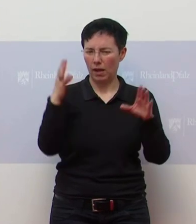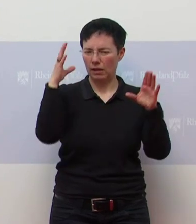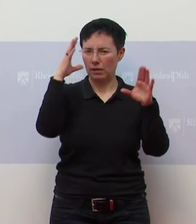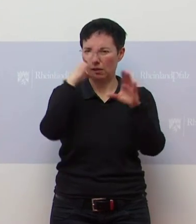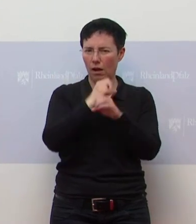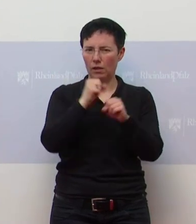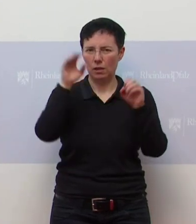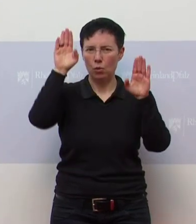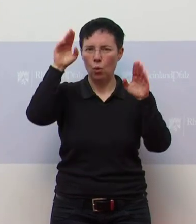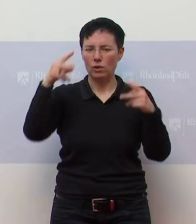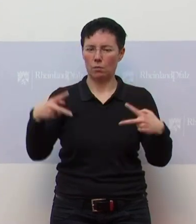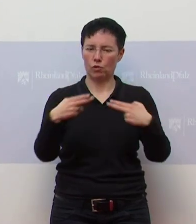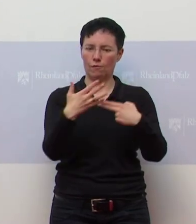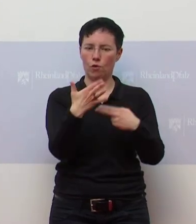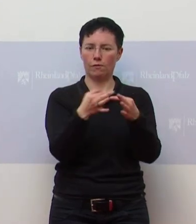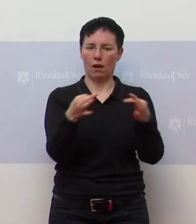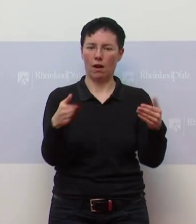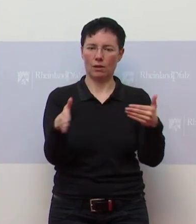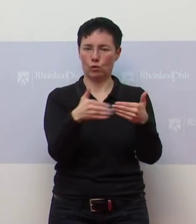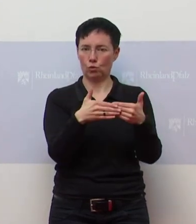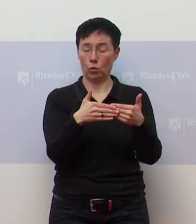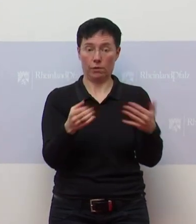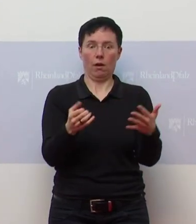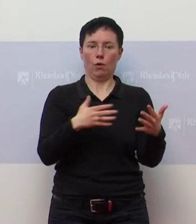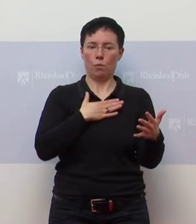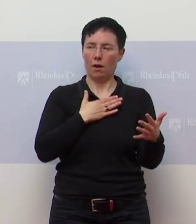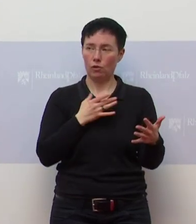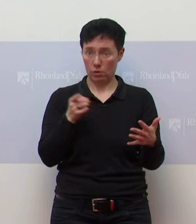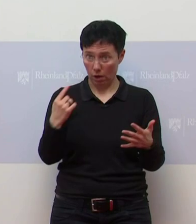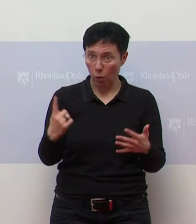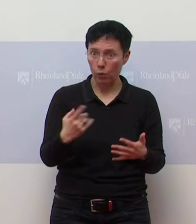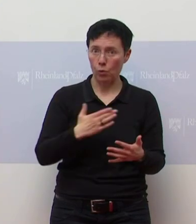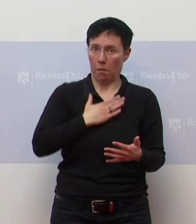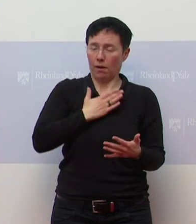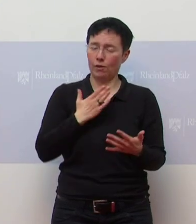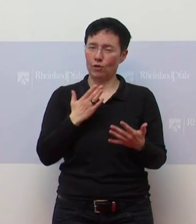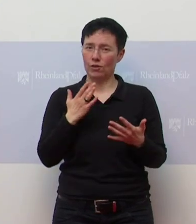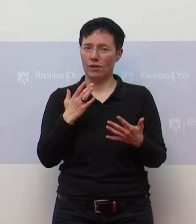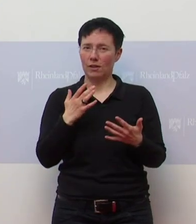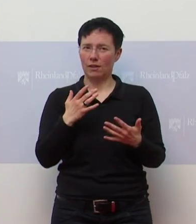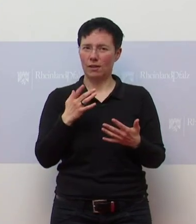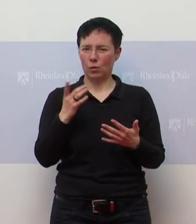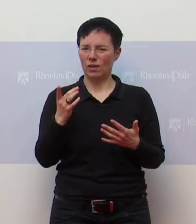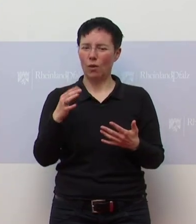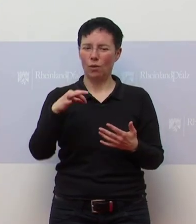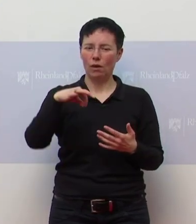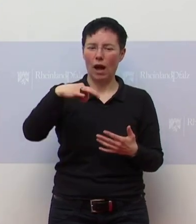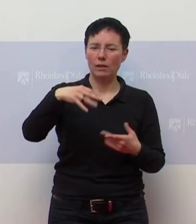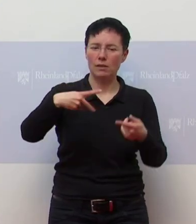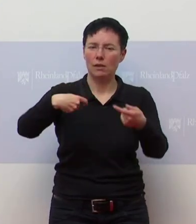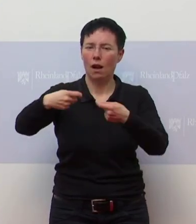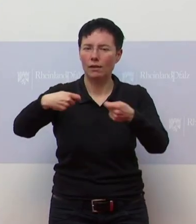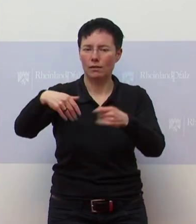Hatte sie das überrascht, dann standen sie auch dazu. Und wie sinnvoll ist es auch Einzelhandel, also